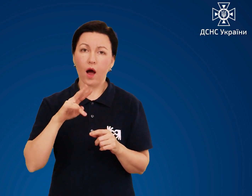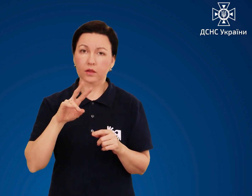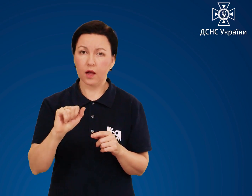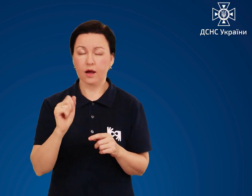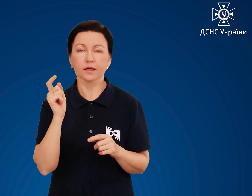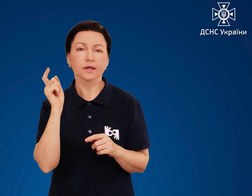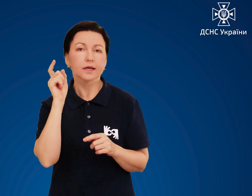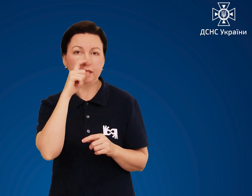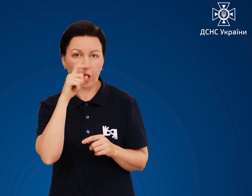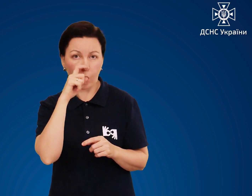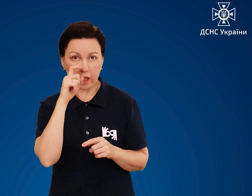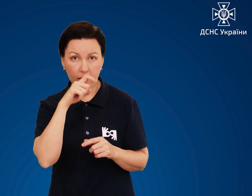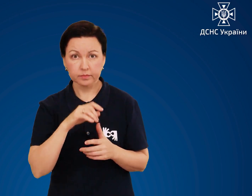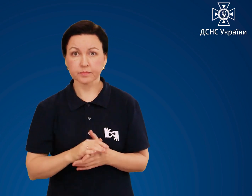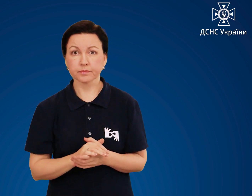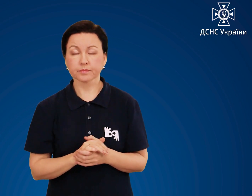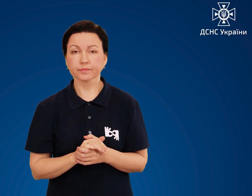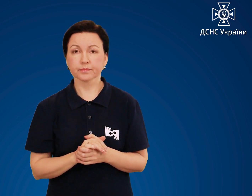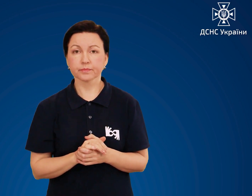соляної кислоти Дякую перегляд!